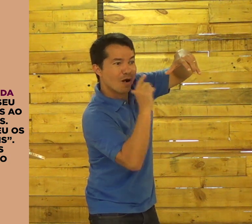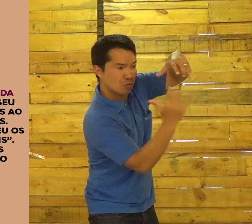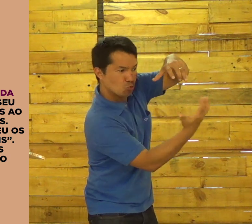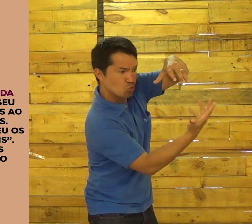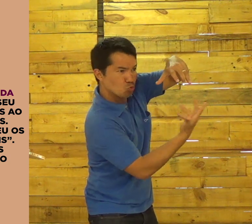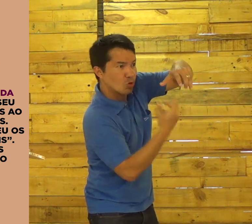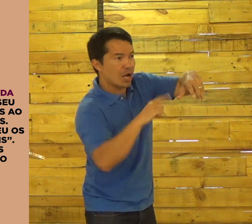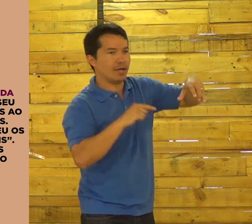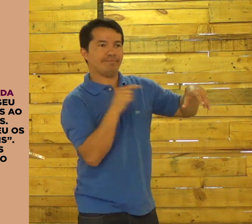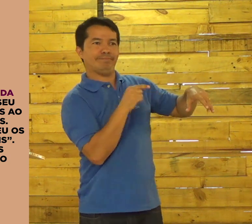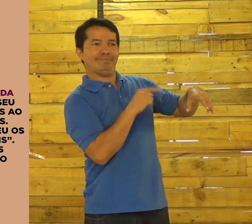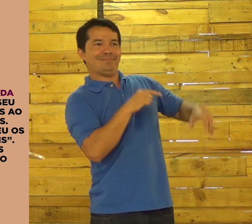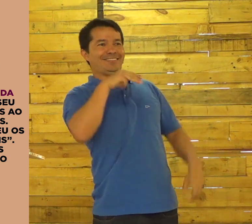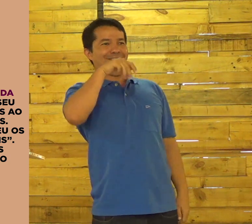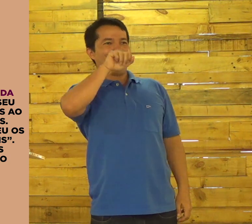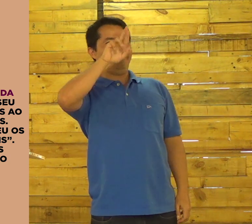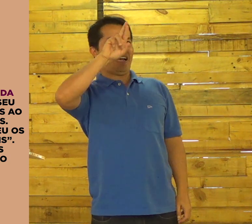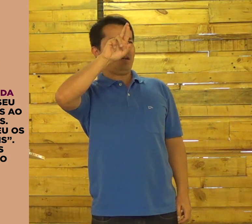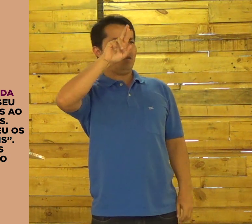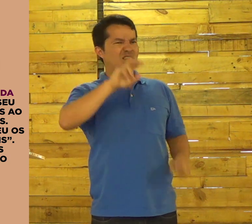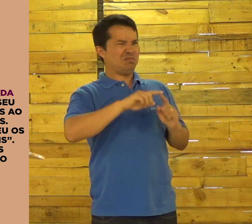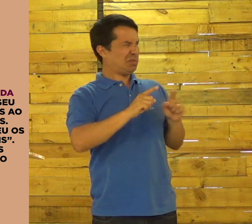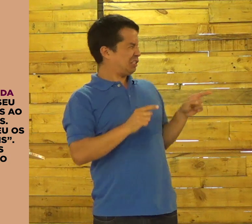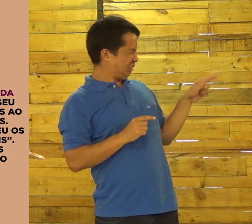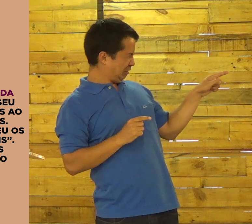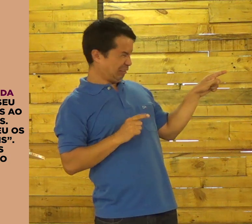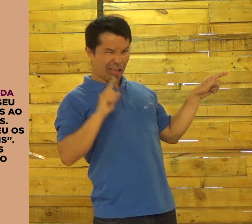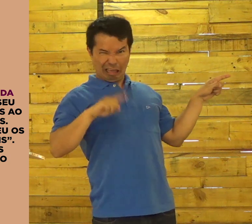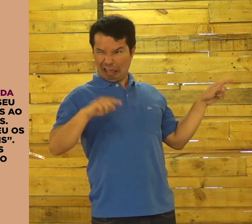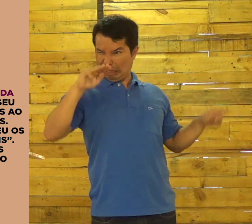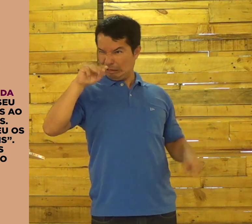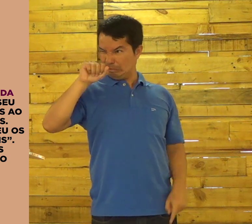envolto ali, cheio. Por, por,